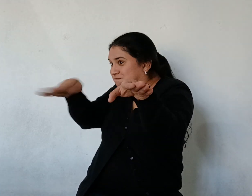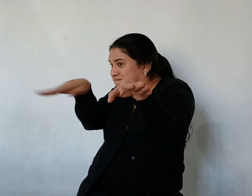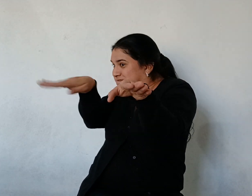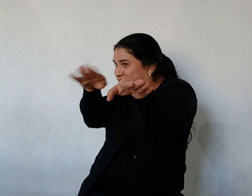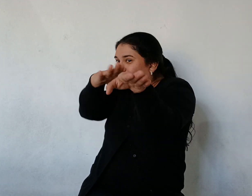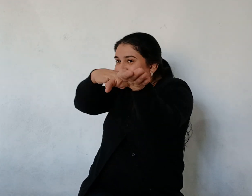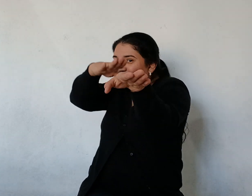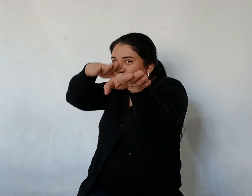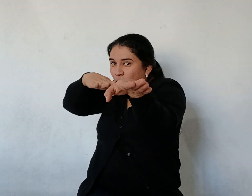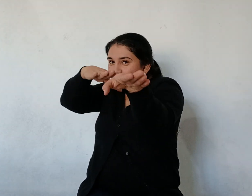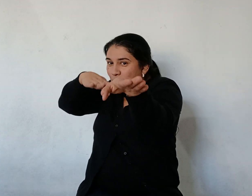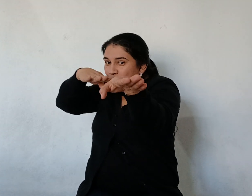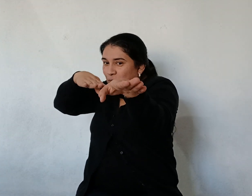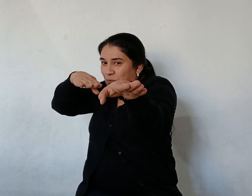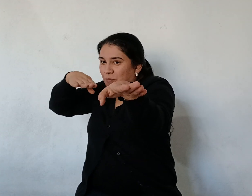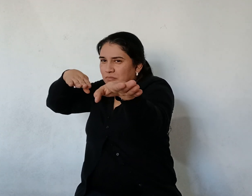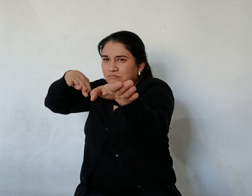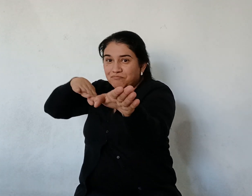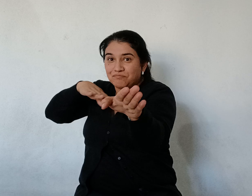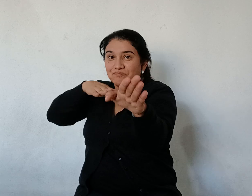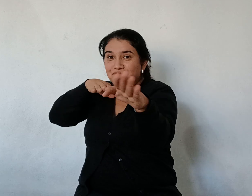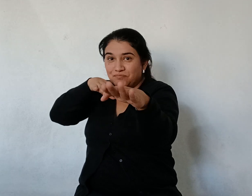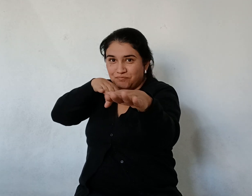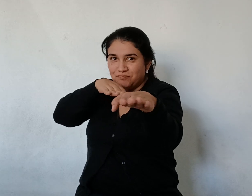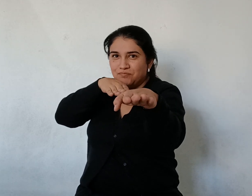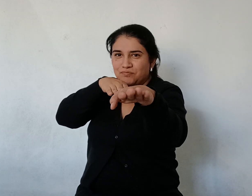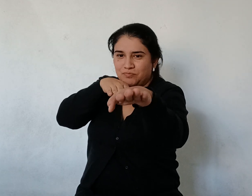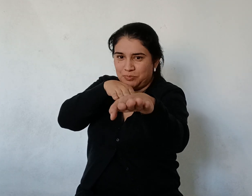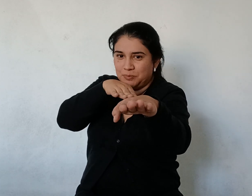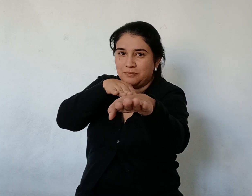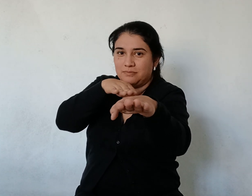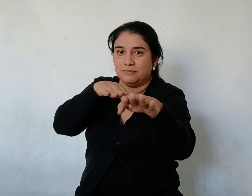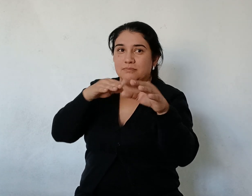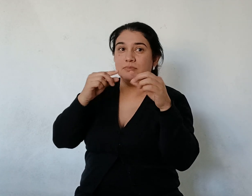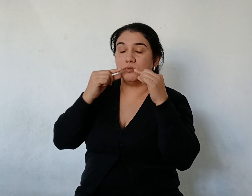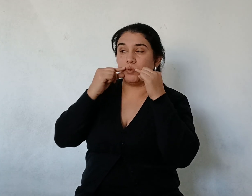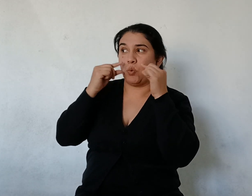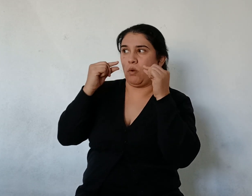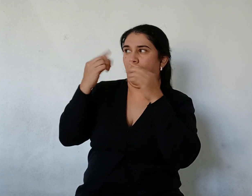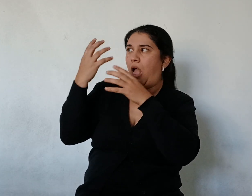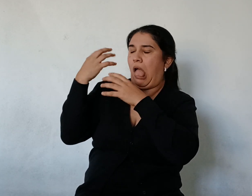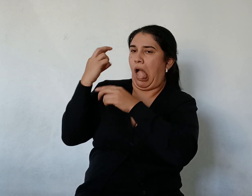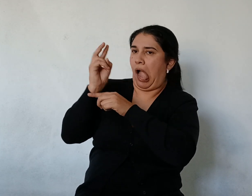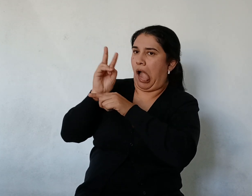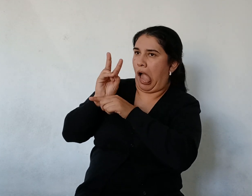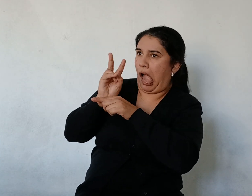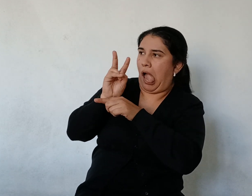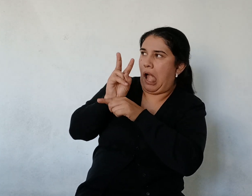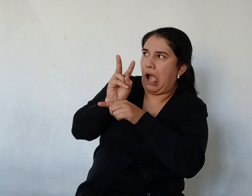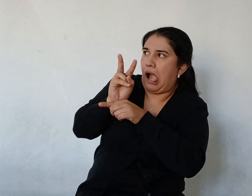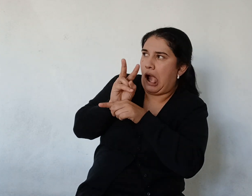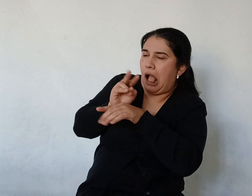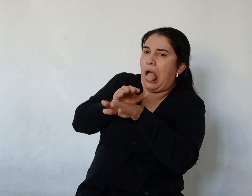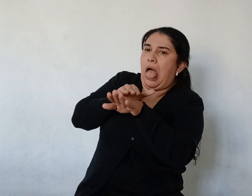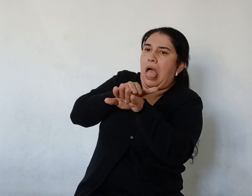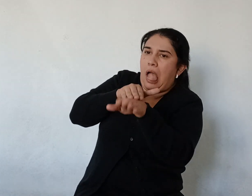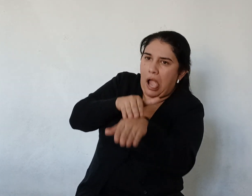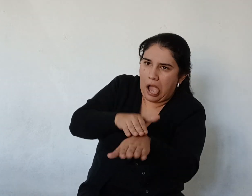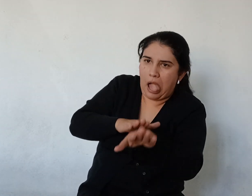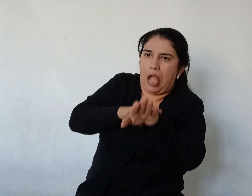El surubí Sostenía el torpedo Y los yacarés tiraban Corriendo por la costa Subían Bajaban